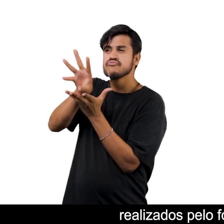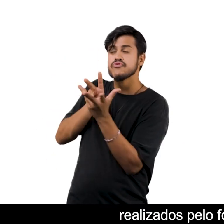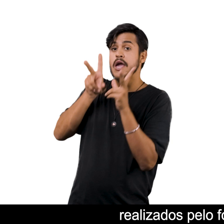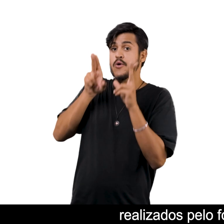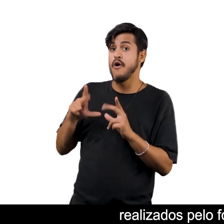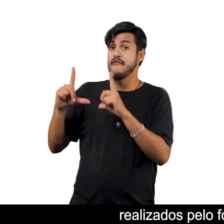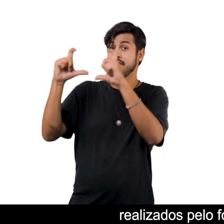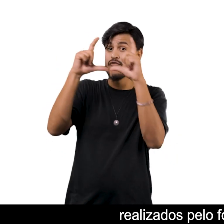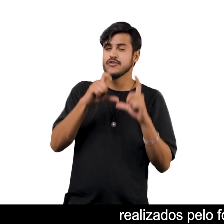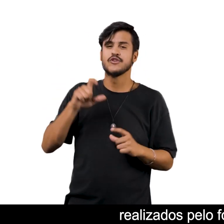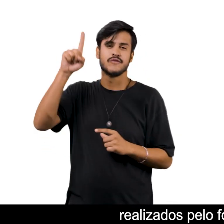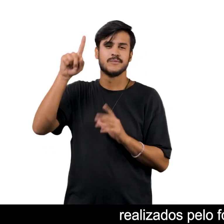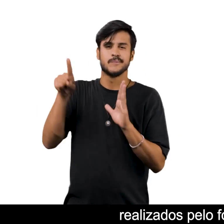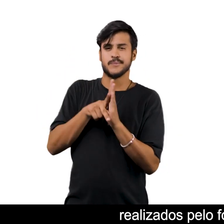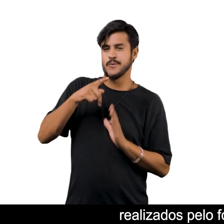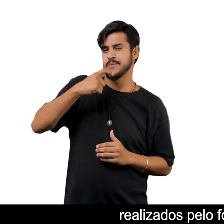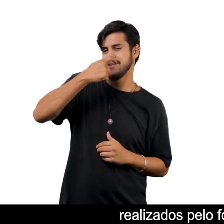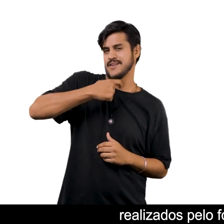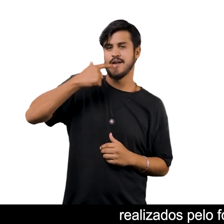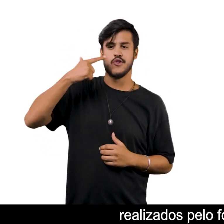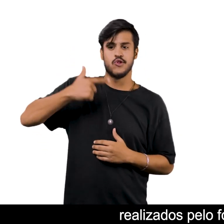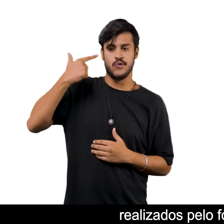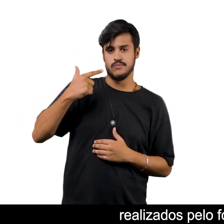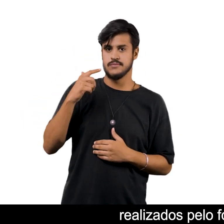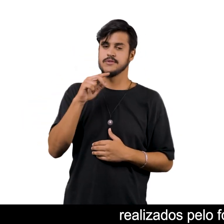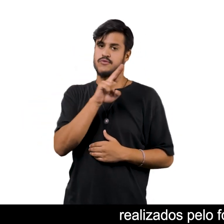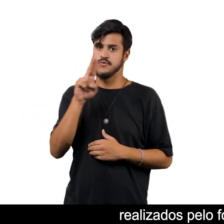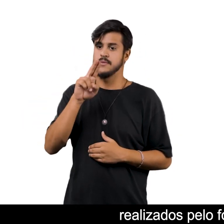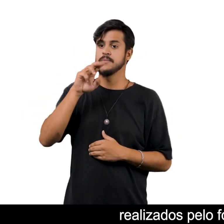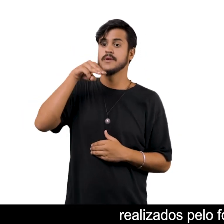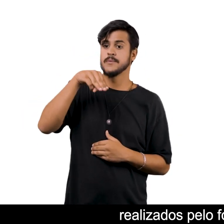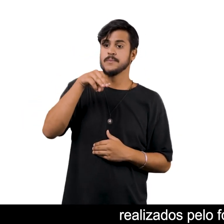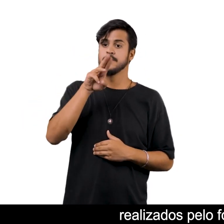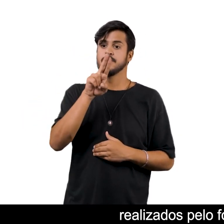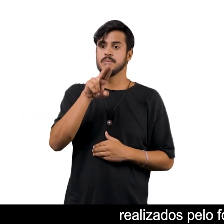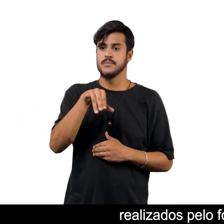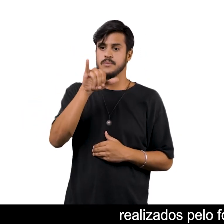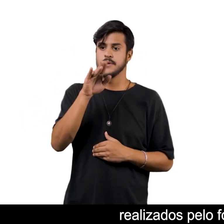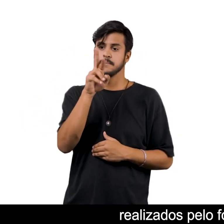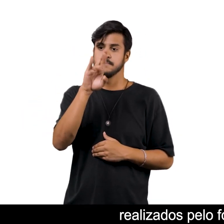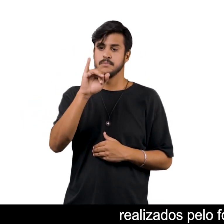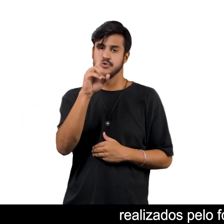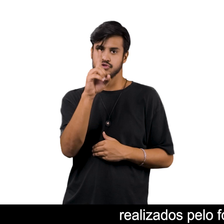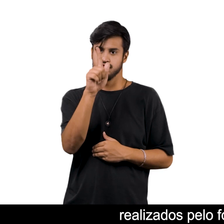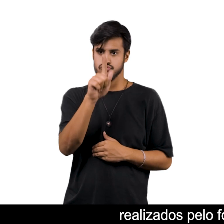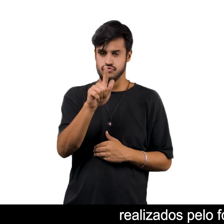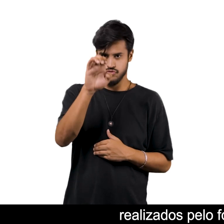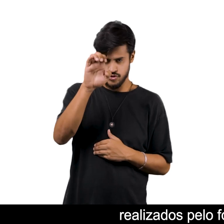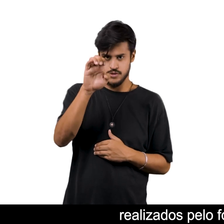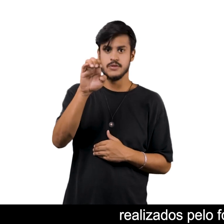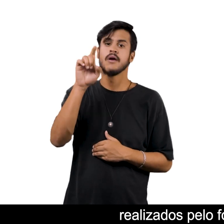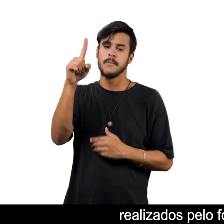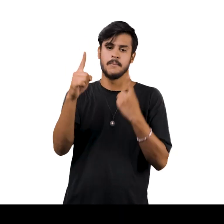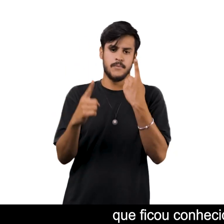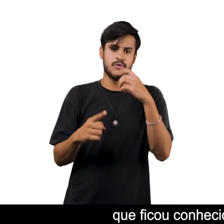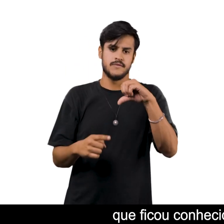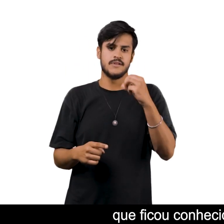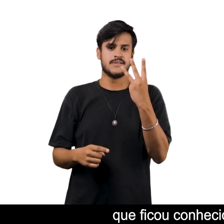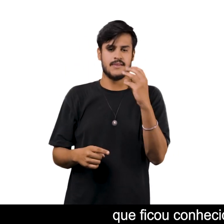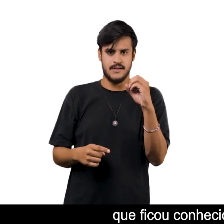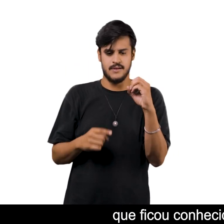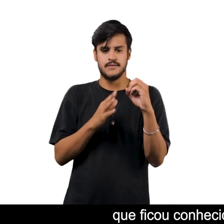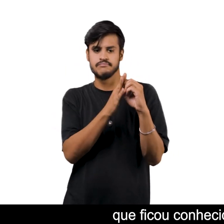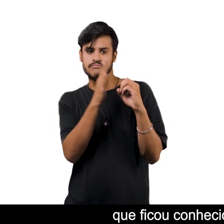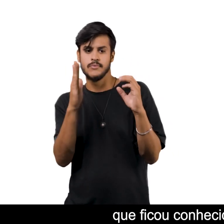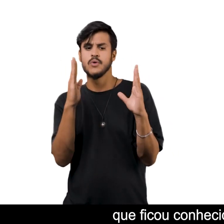pelo fotógrafo britânico Eduard Muybridge 1830-1904 Que